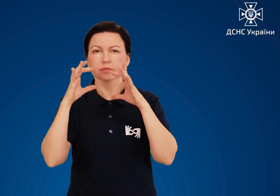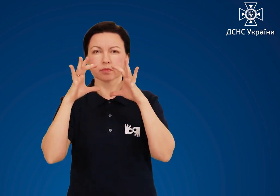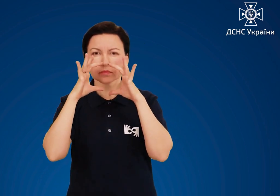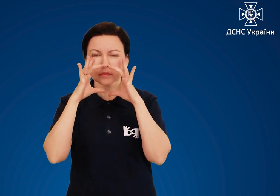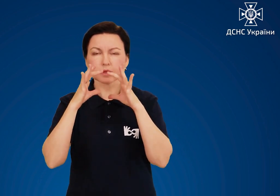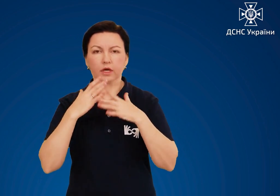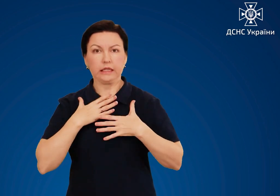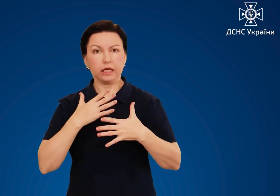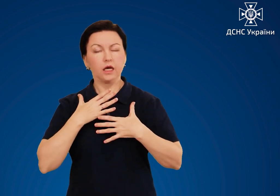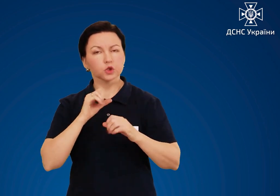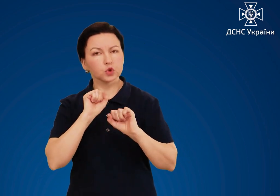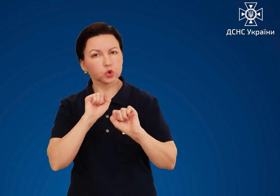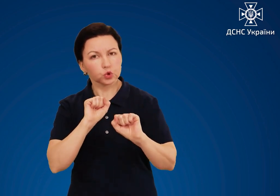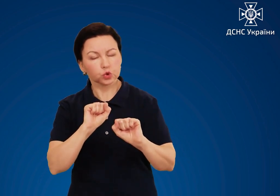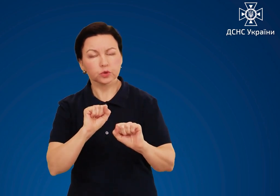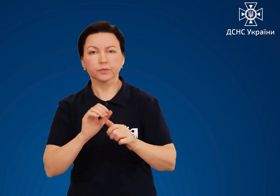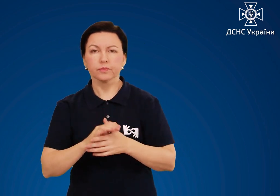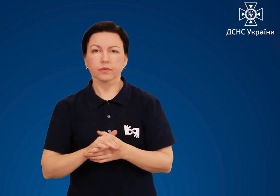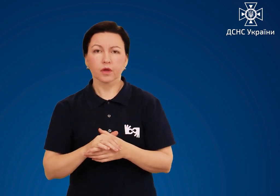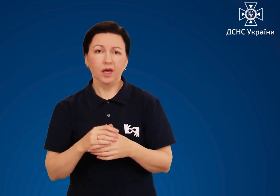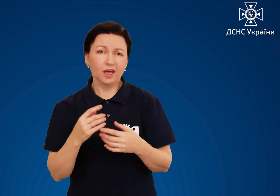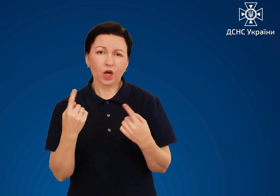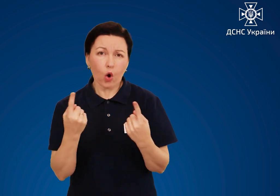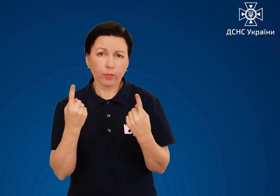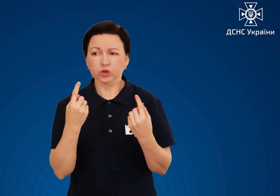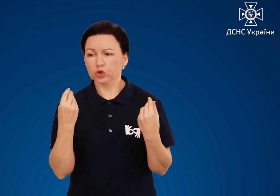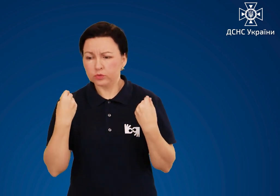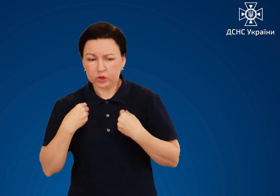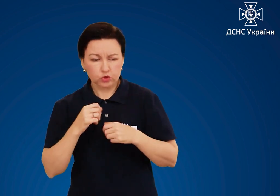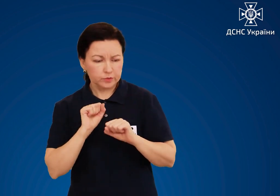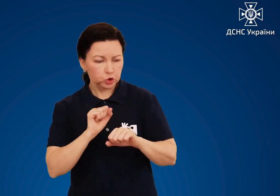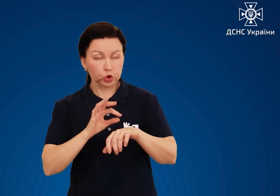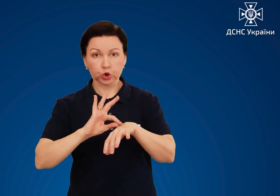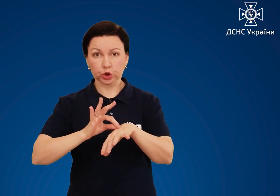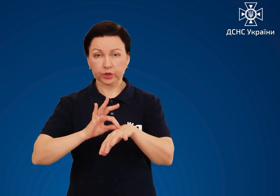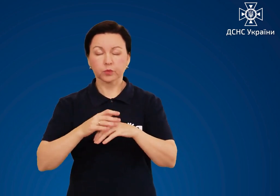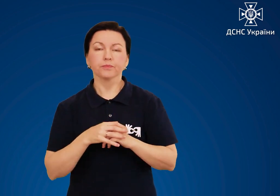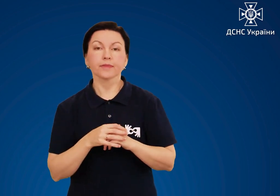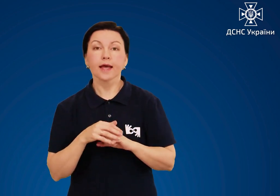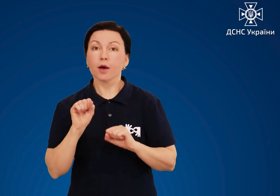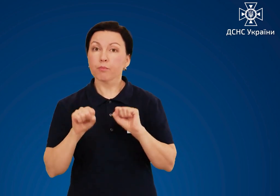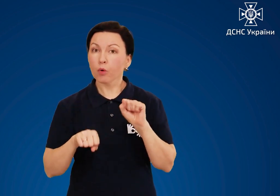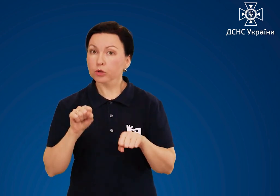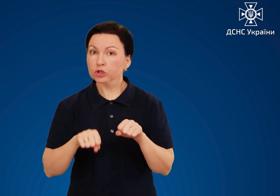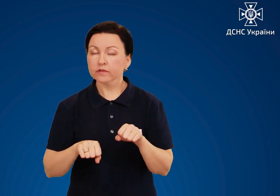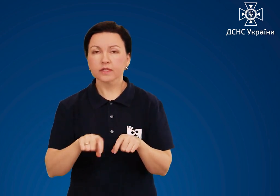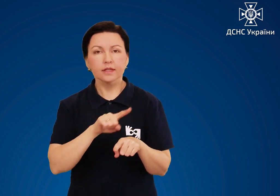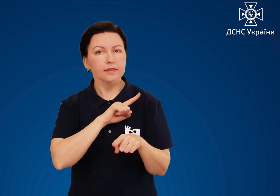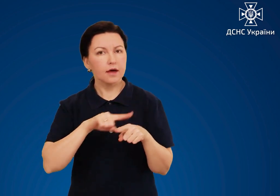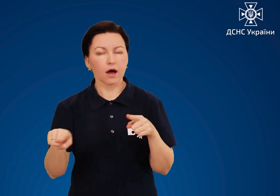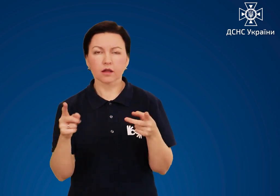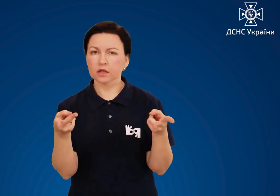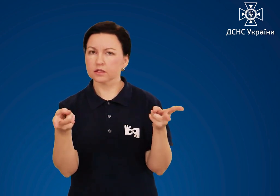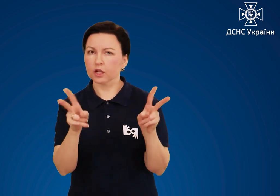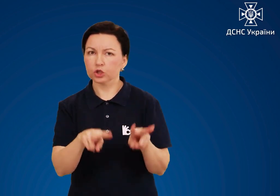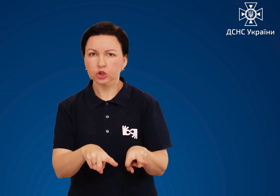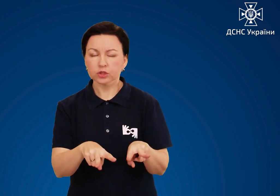та найпростіші засоби захисту шкіри По можливості негайно залиште зону